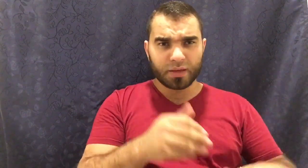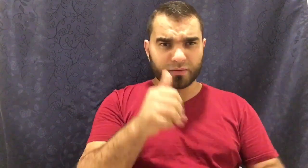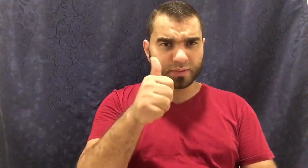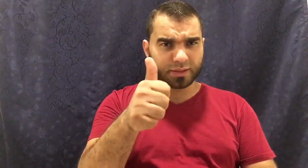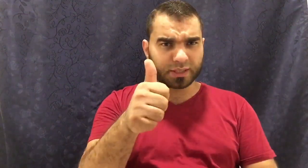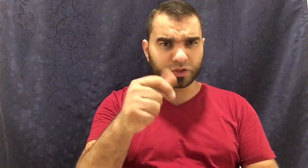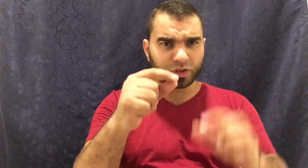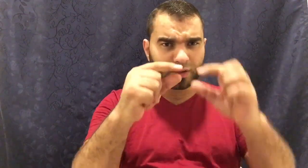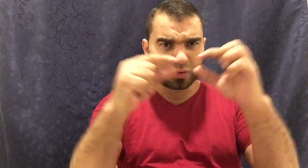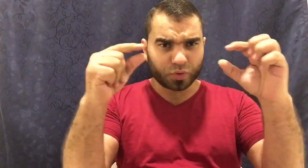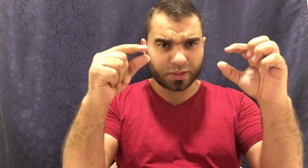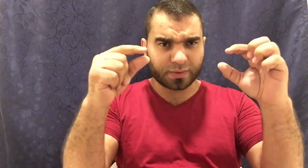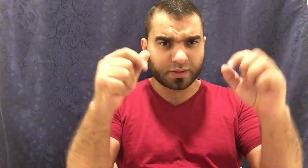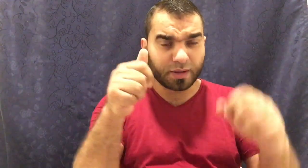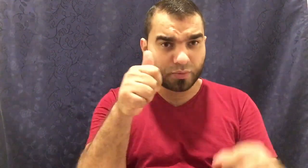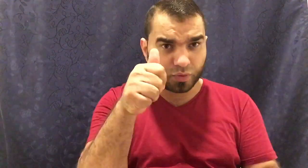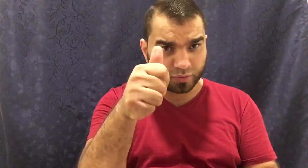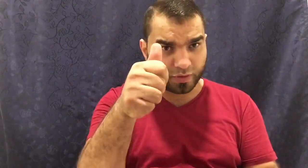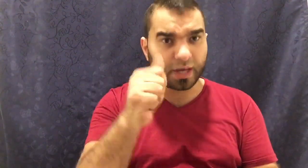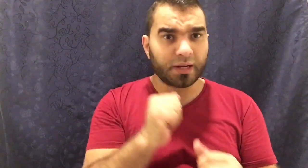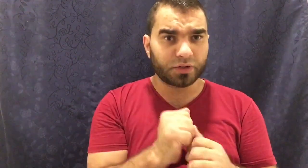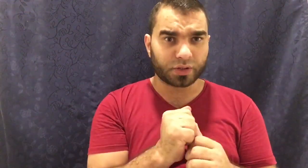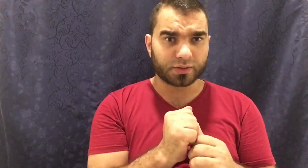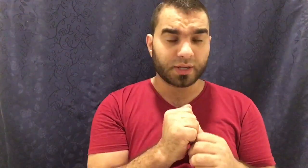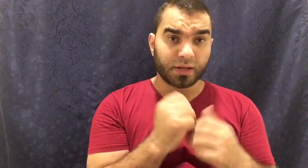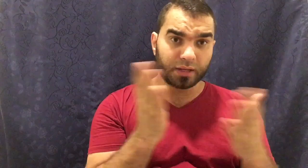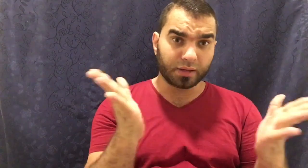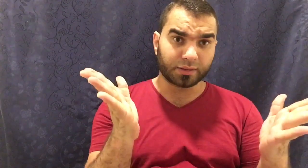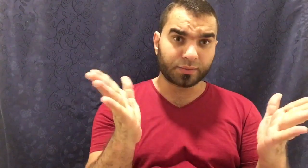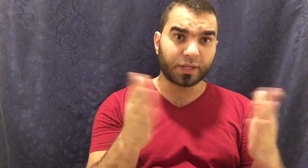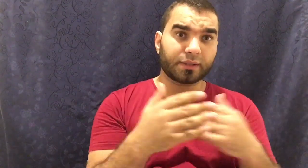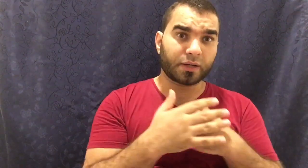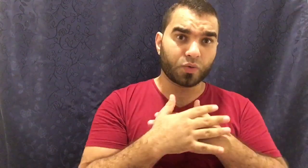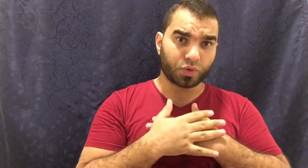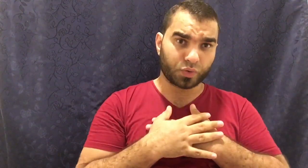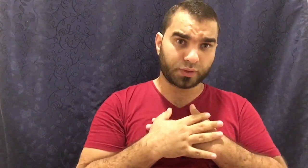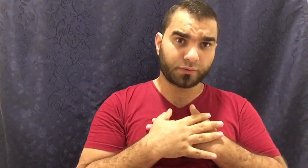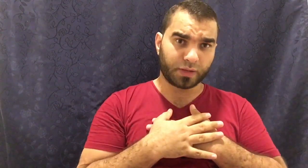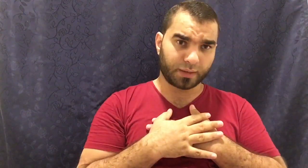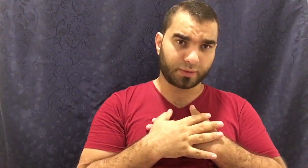فما تنساش تدوس سبسكريب وتفعل الجرس لك أغطيب تحيت أنا أخوك يوسف أحمد